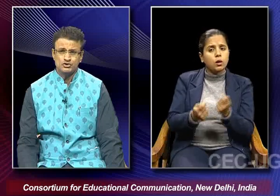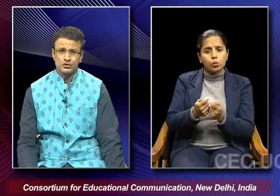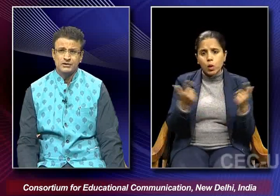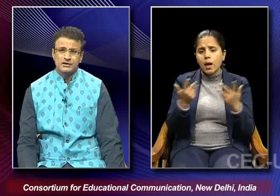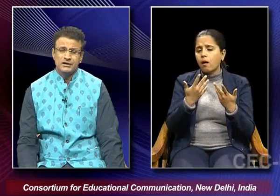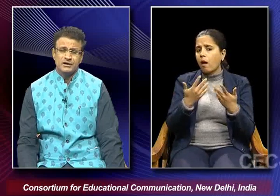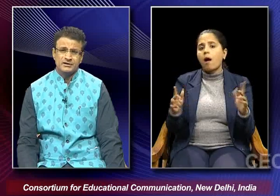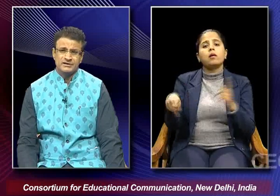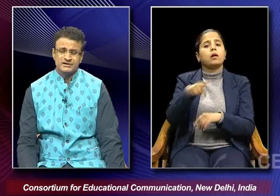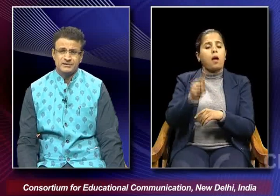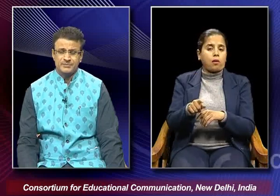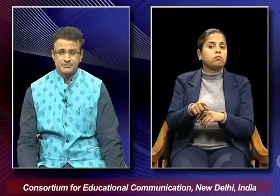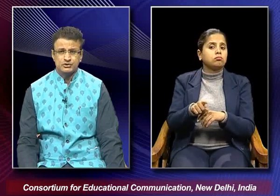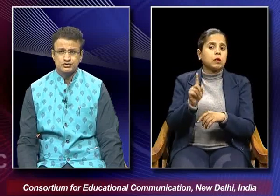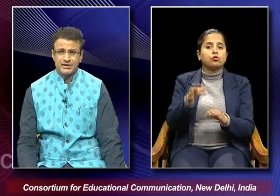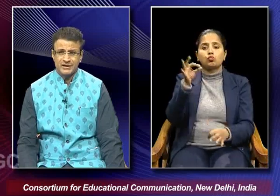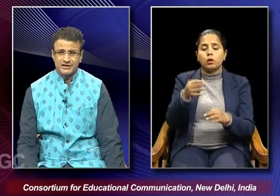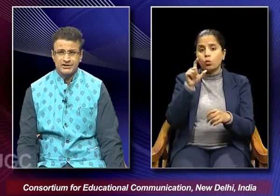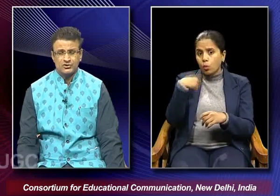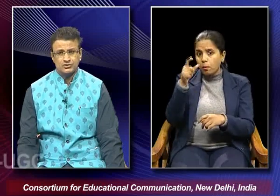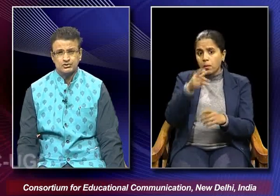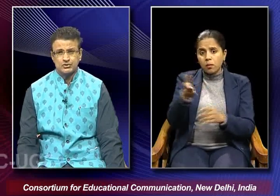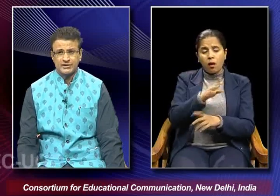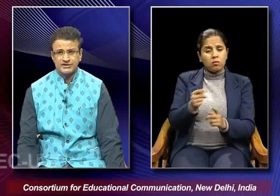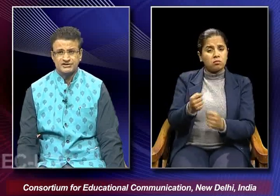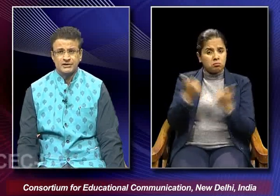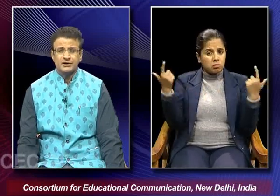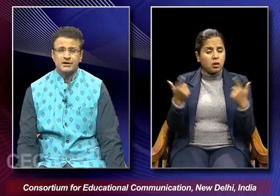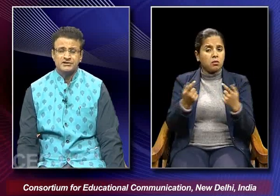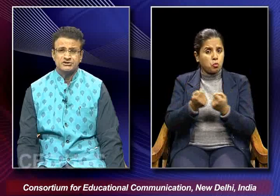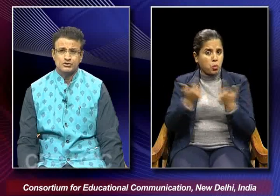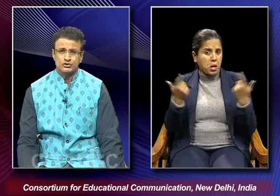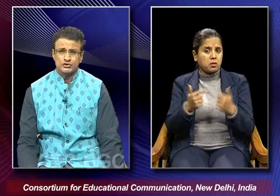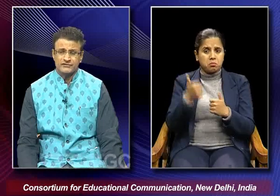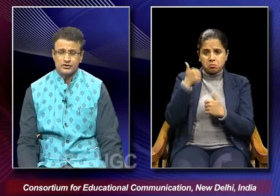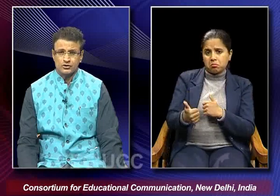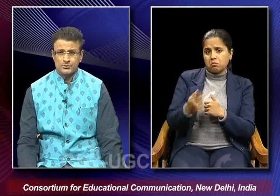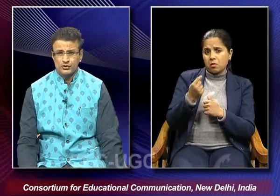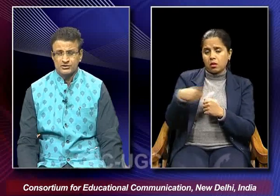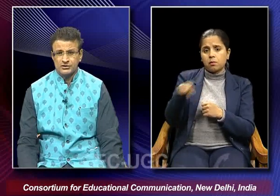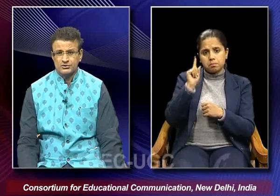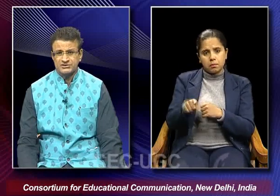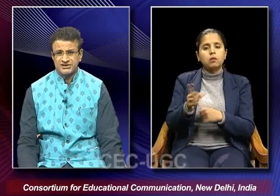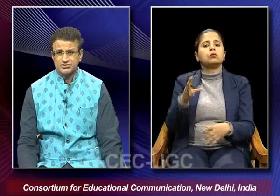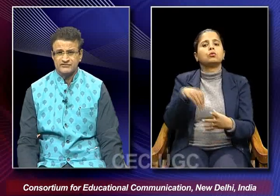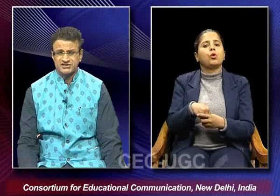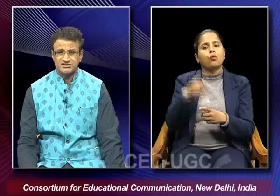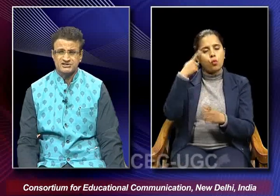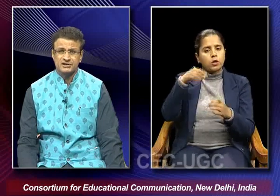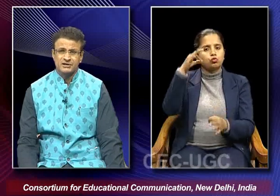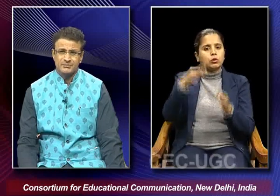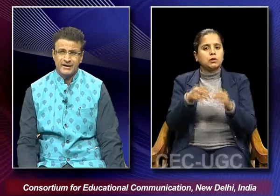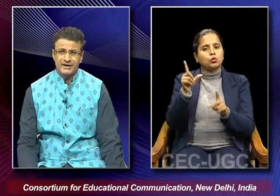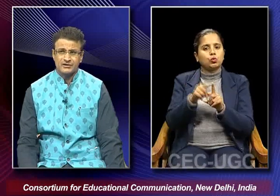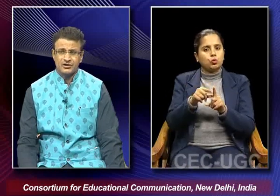also that the people those who are elite or those who are rich they should also in a way contribute to the sense of justice